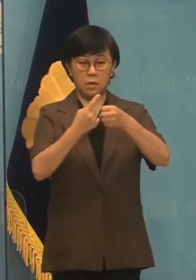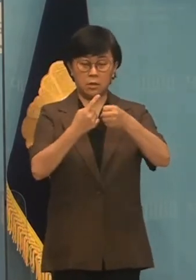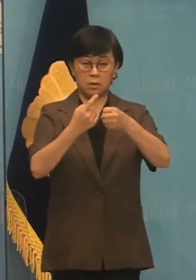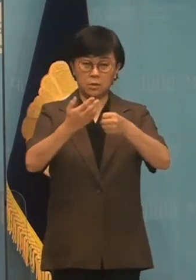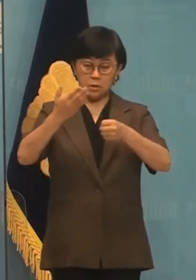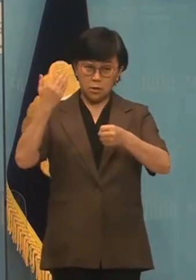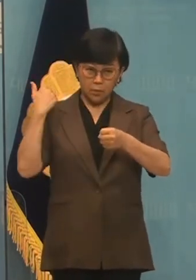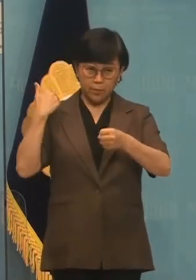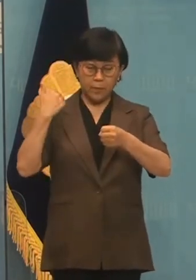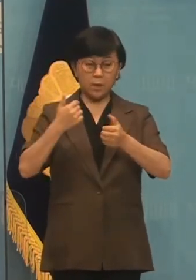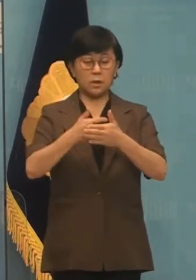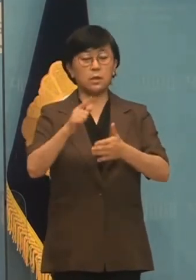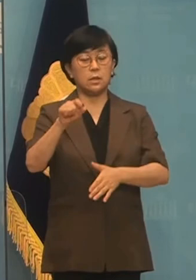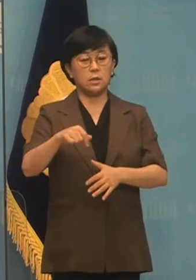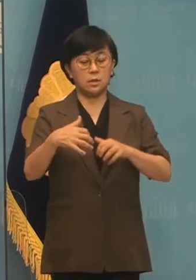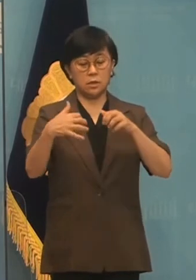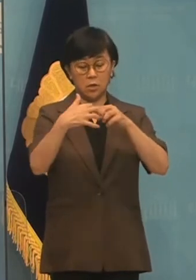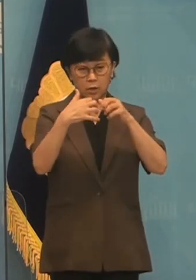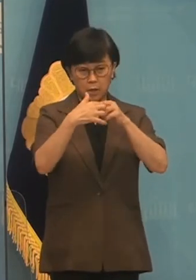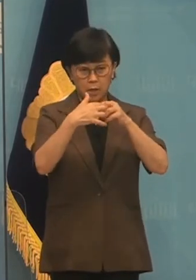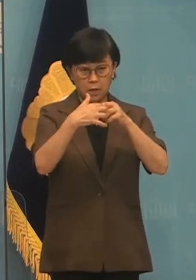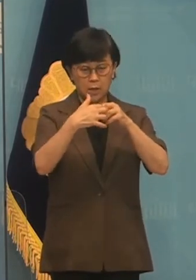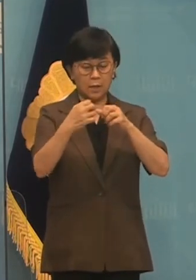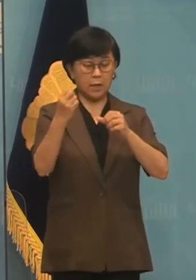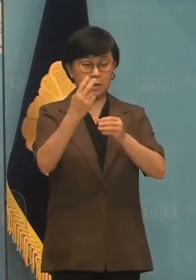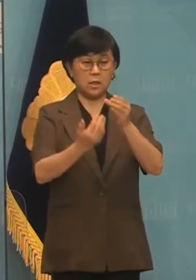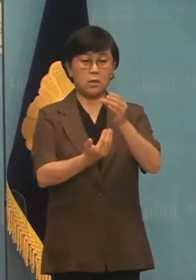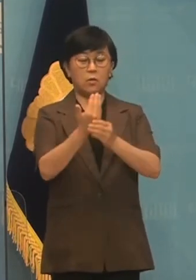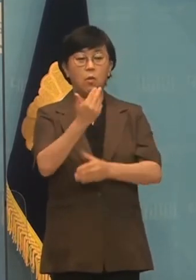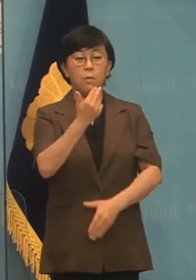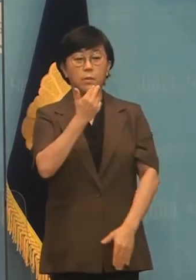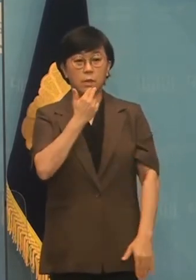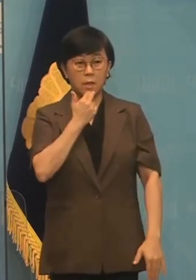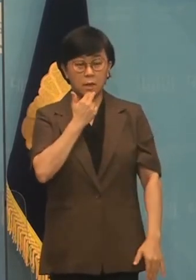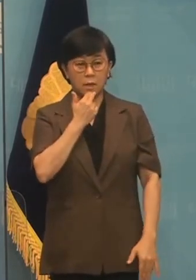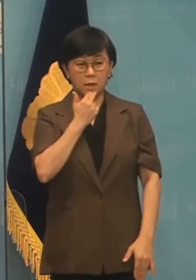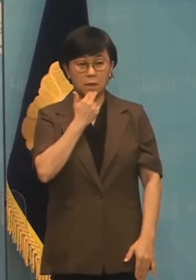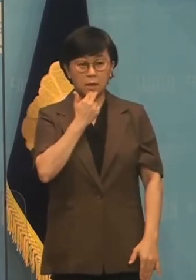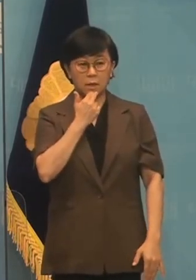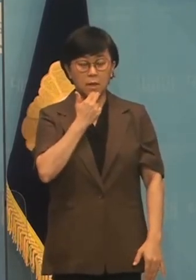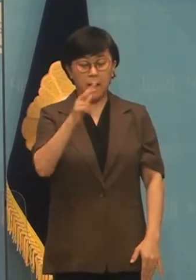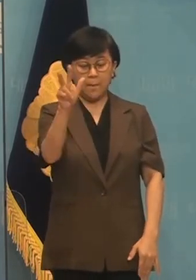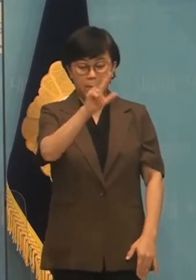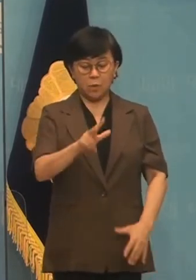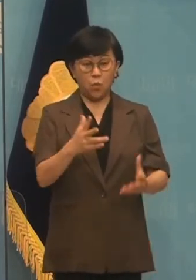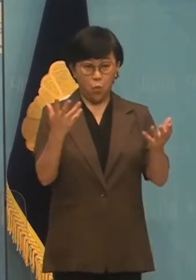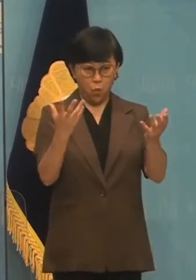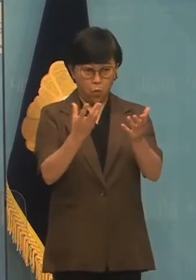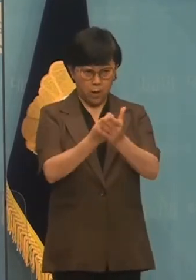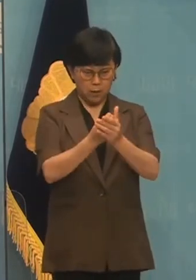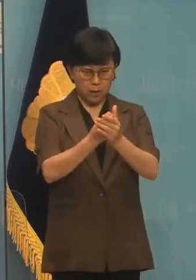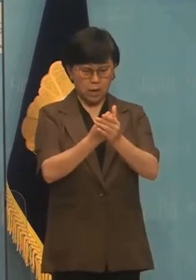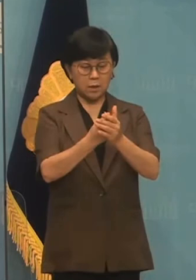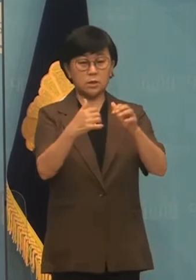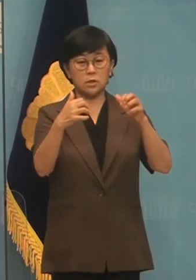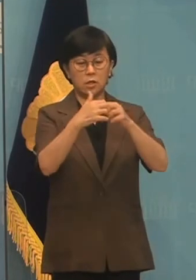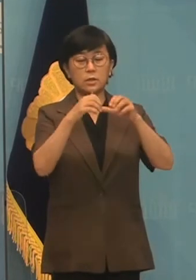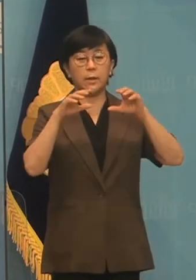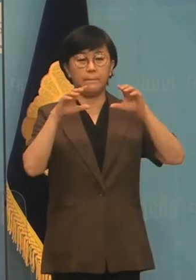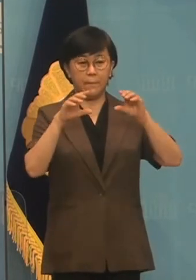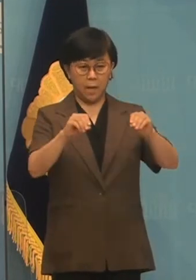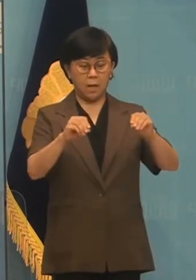그날의 비극이 다시는 이 땅에 벌어지지 않도록 한반도의 안전한 종전선언과